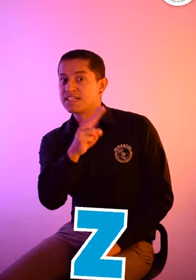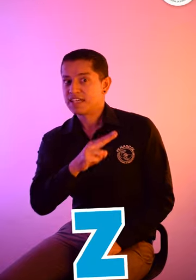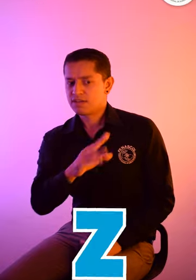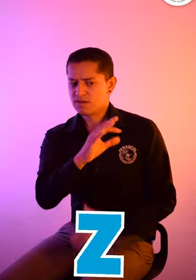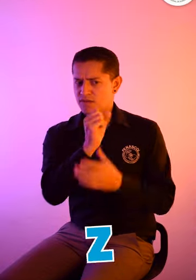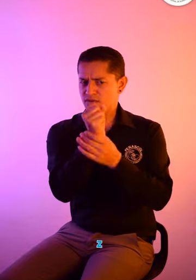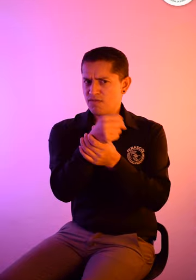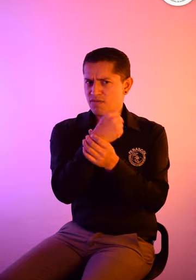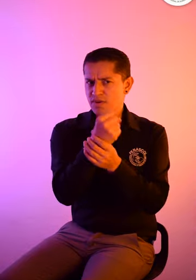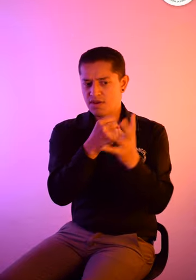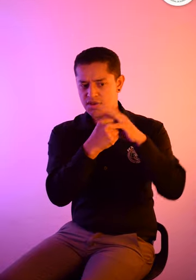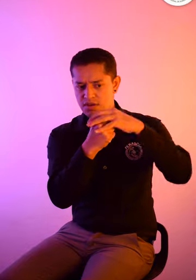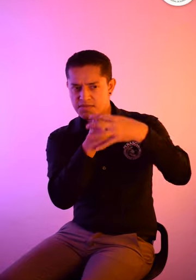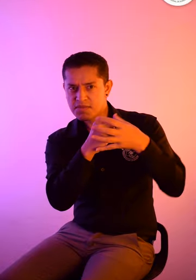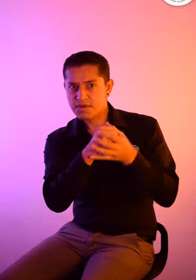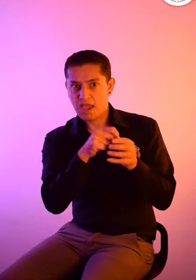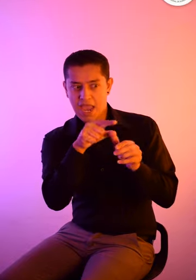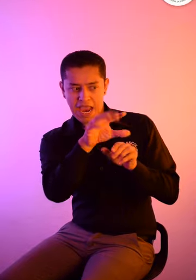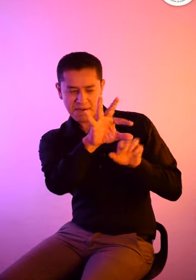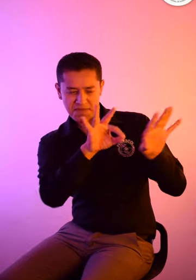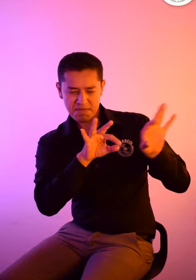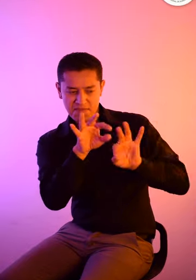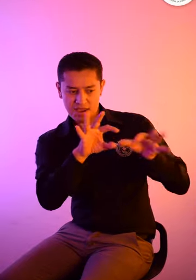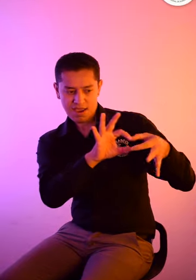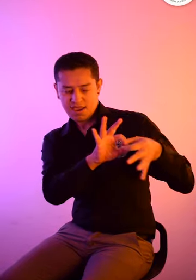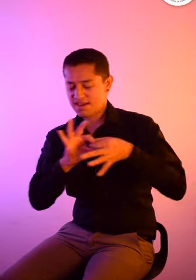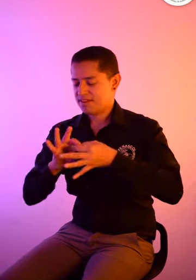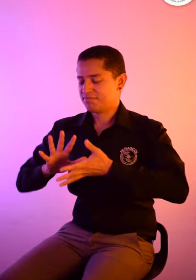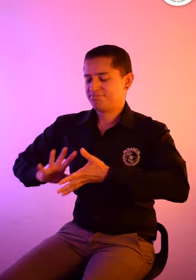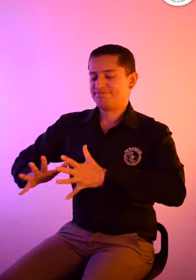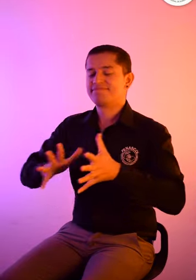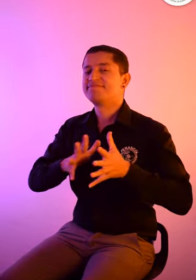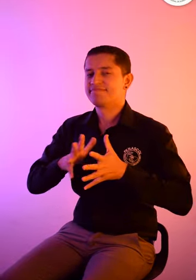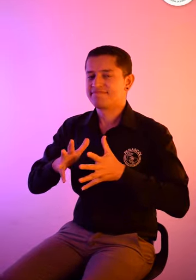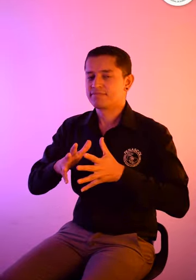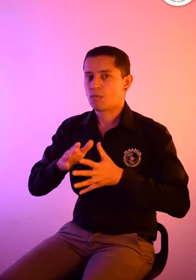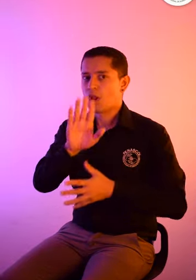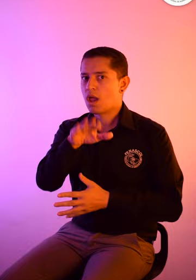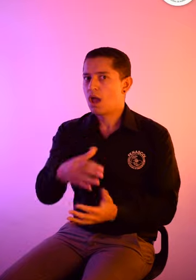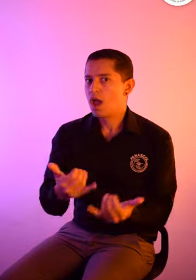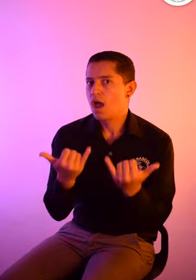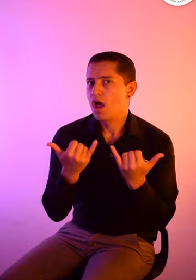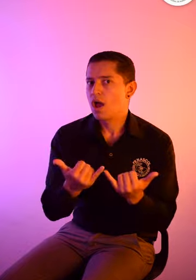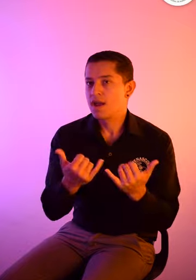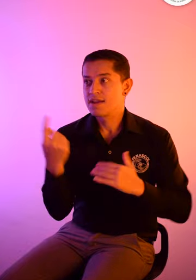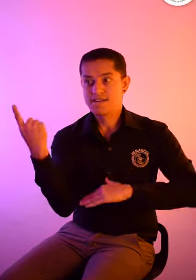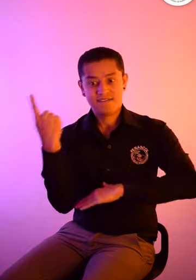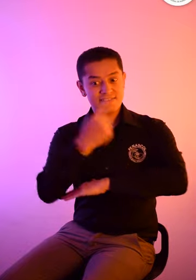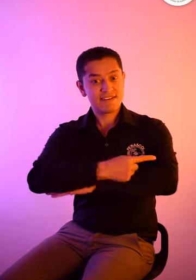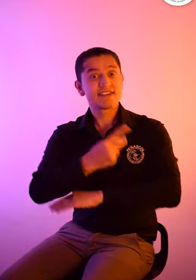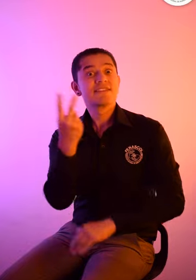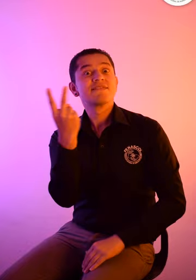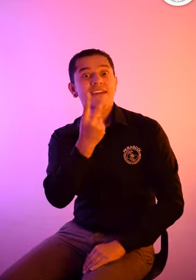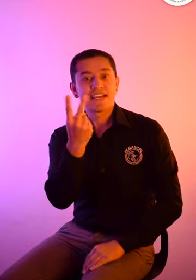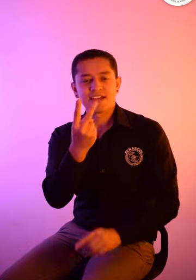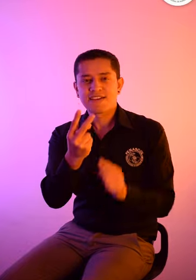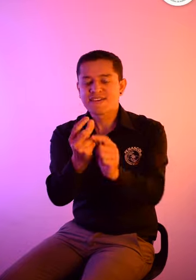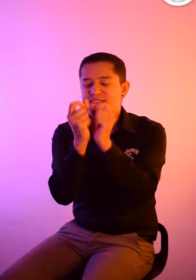alfabeto ahora vamos con la sorpresa del día viernes que combina